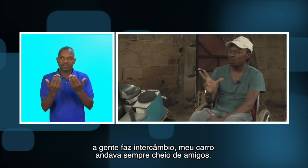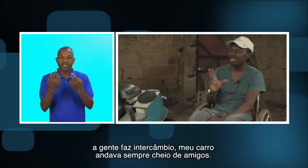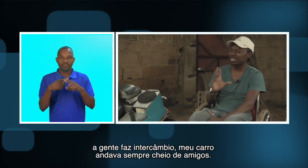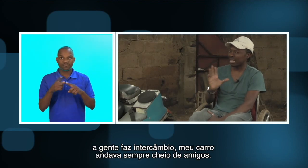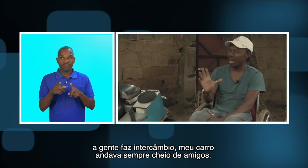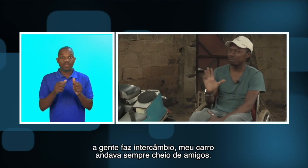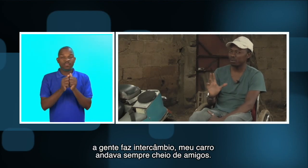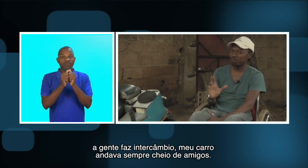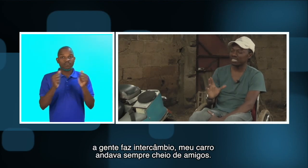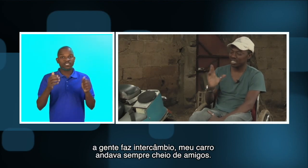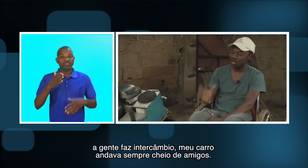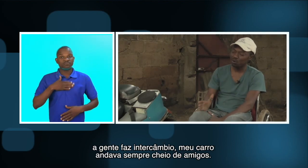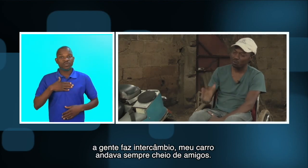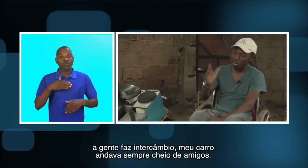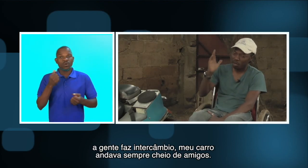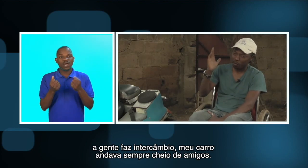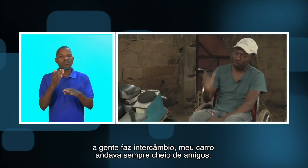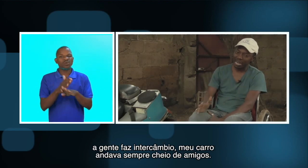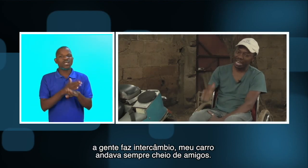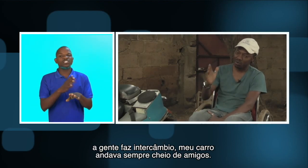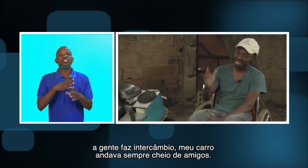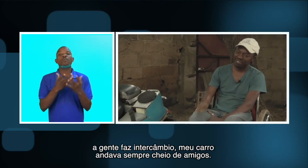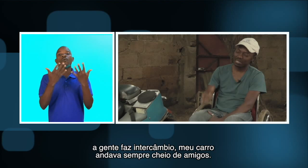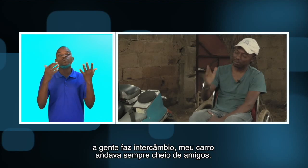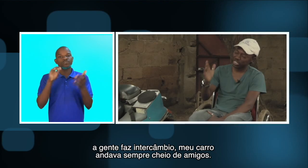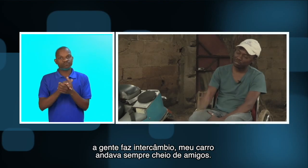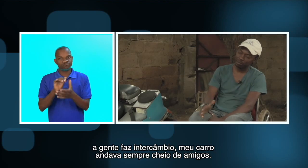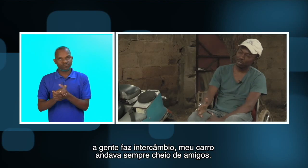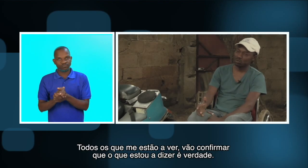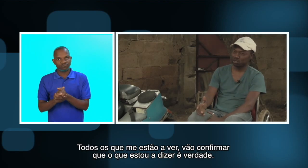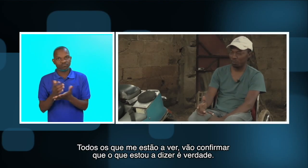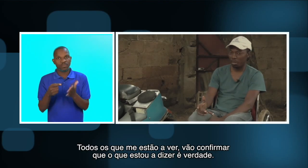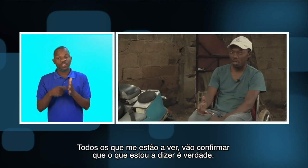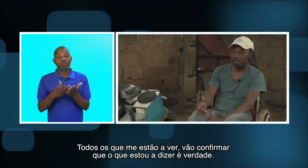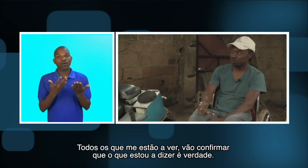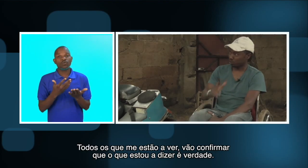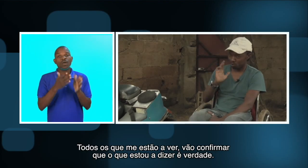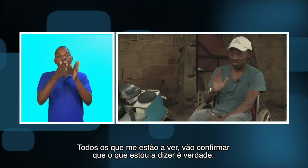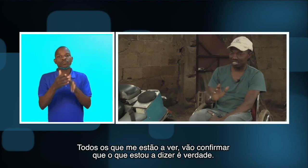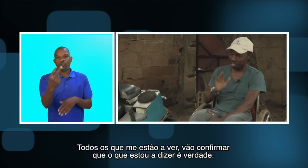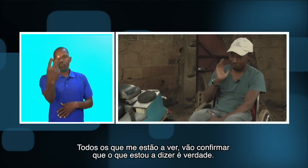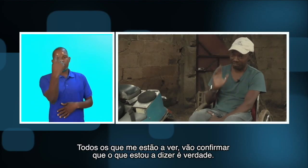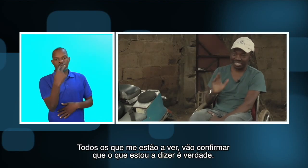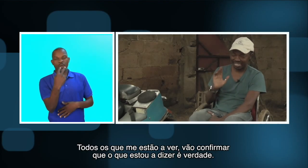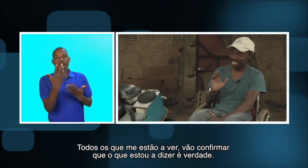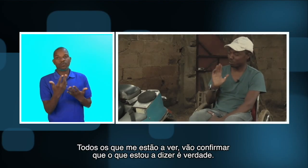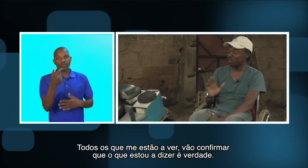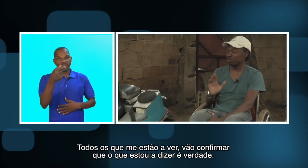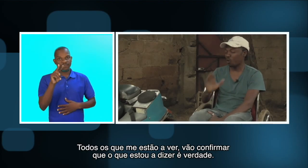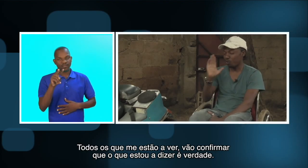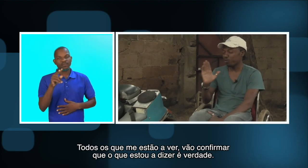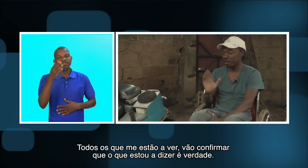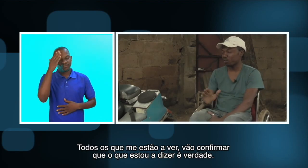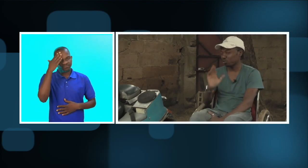tem um entrecâmbio mas eu meu carro andava sempre cheio de amigos todos que estão a ver nesse